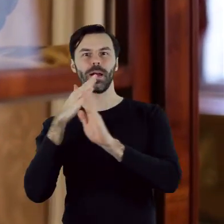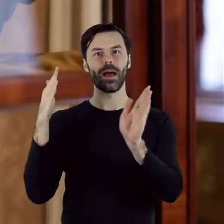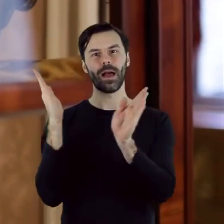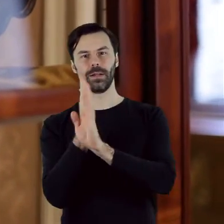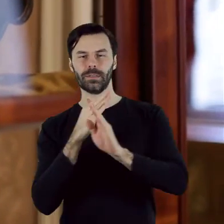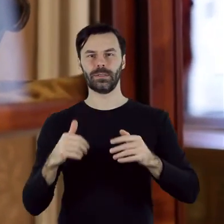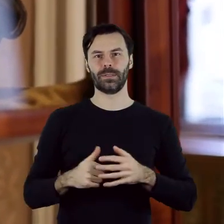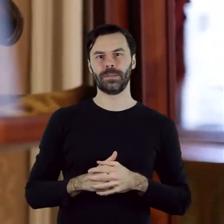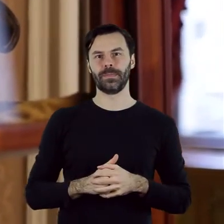włosami.